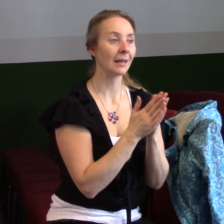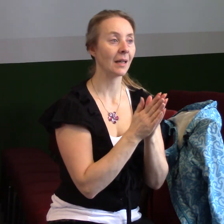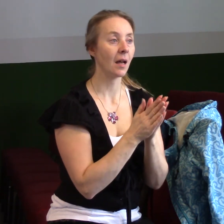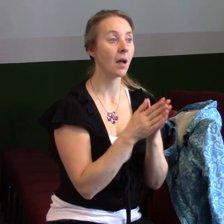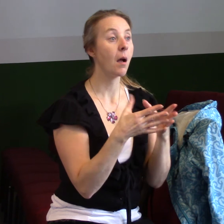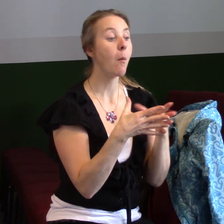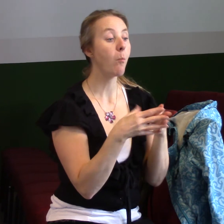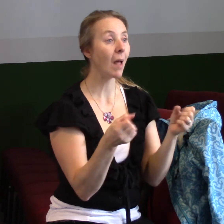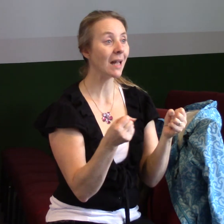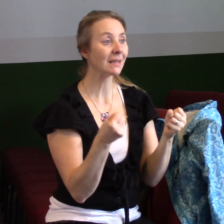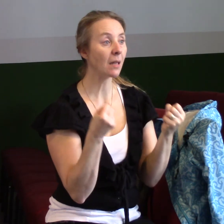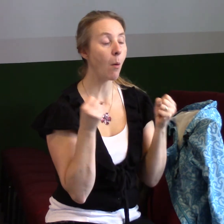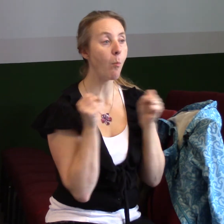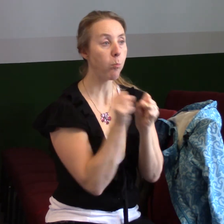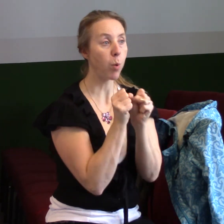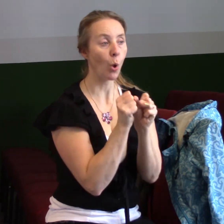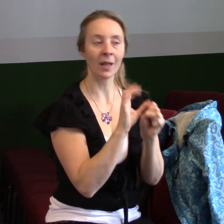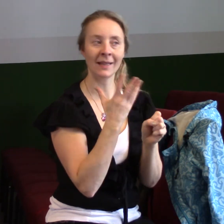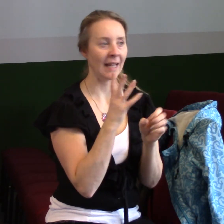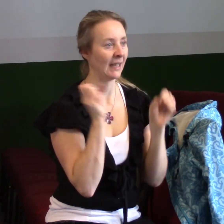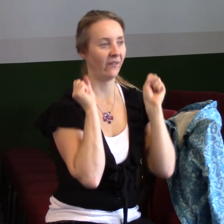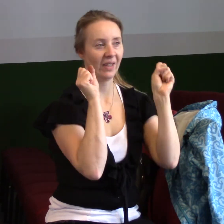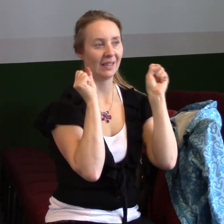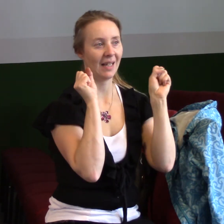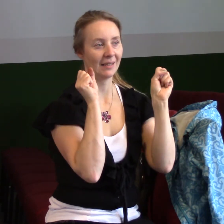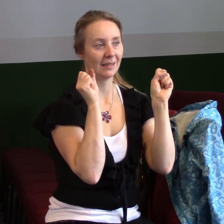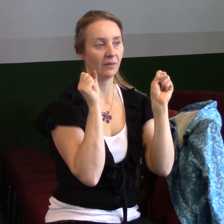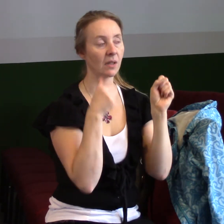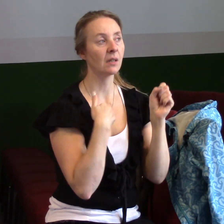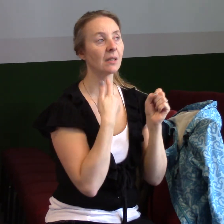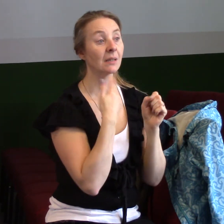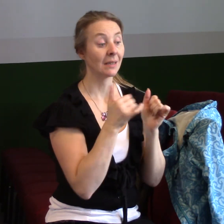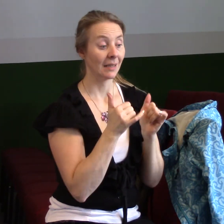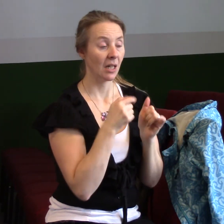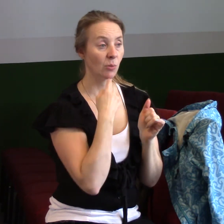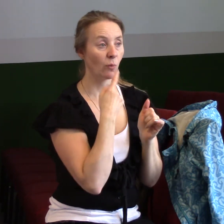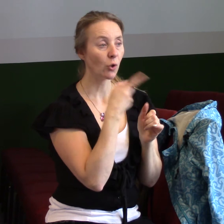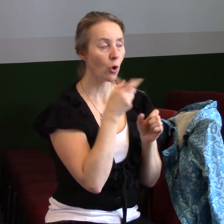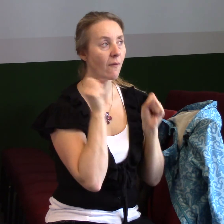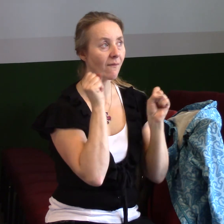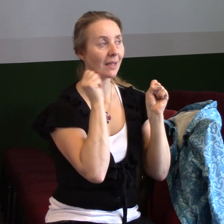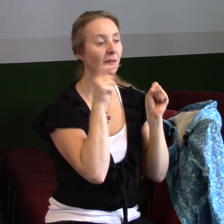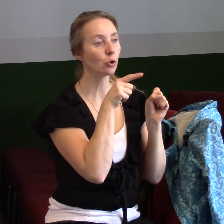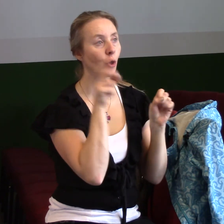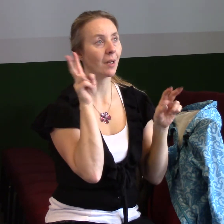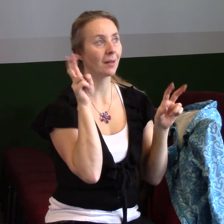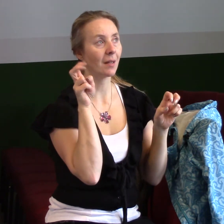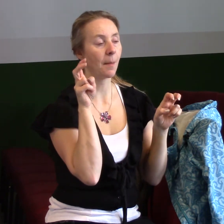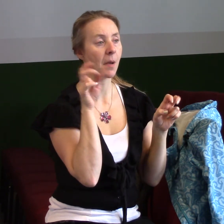boje není vítězství. Chtěl bych dneska mluvit o vítězství. A to je takové téma, které někteří křestány